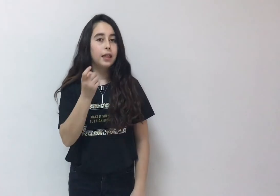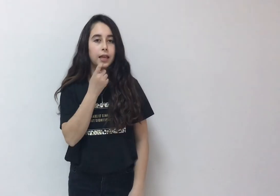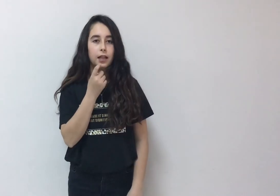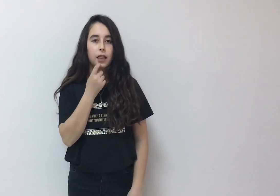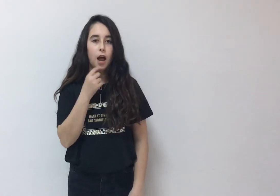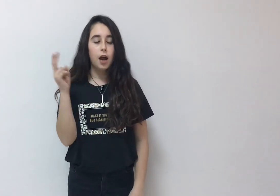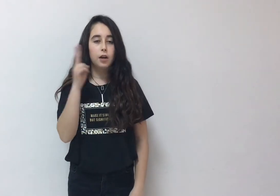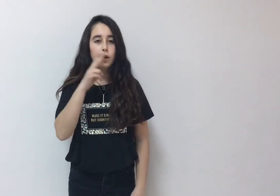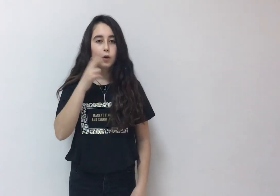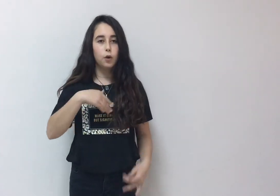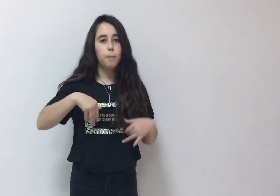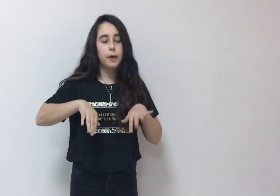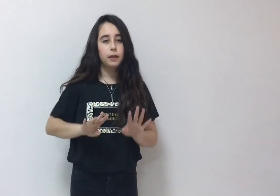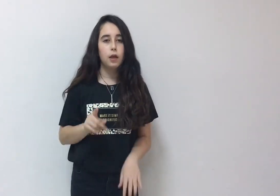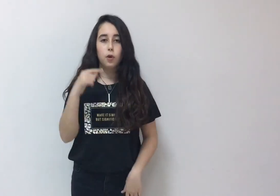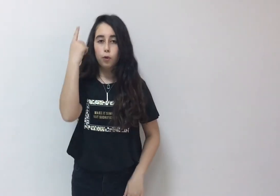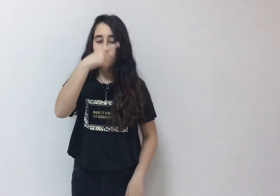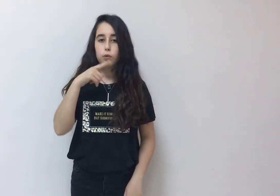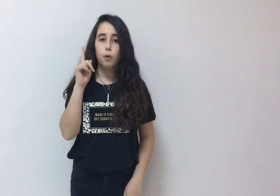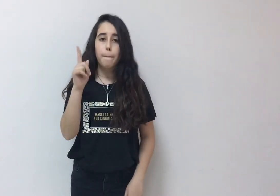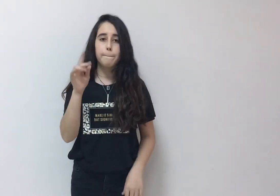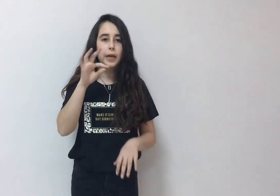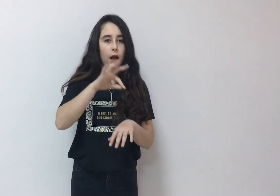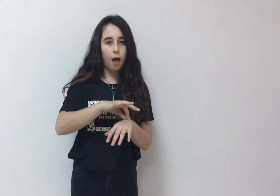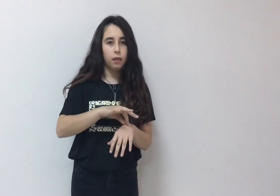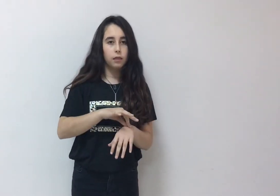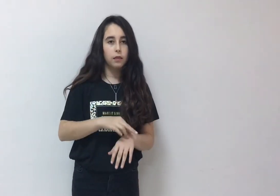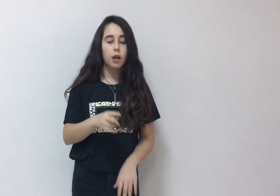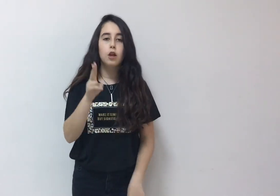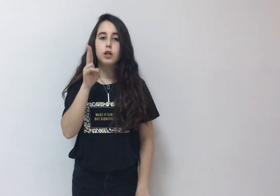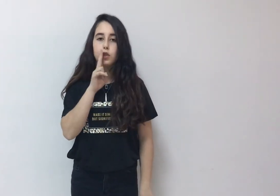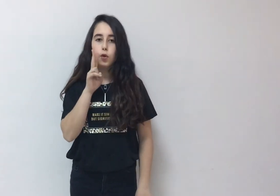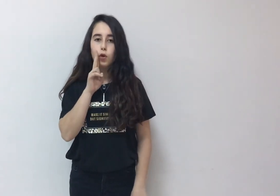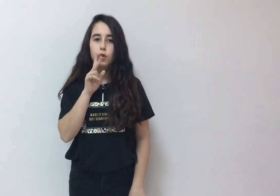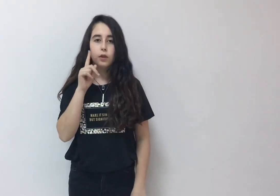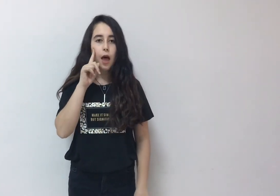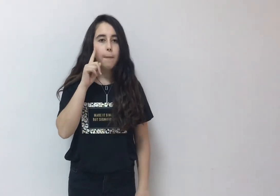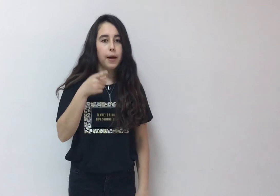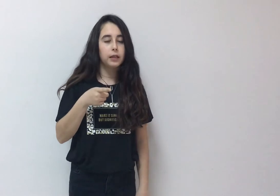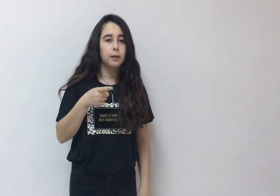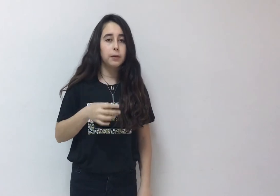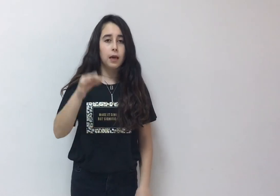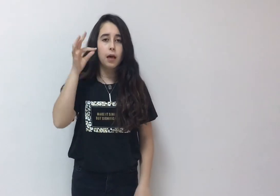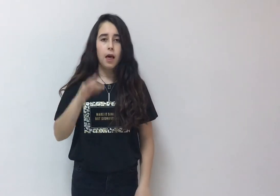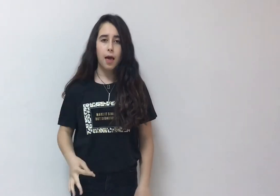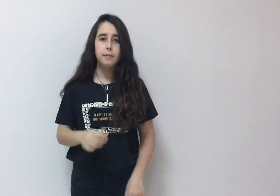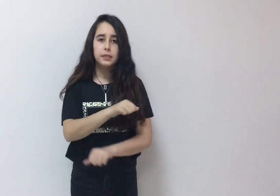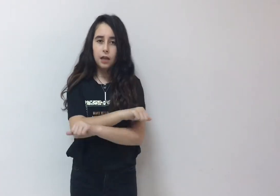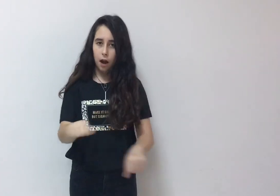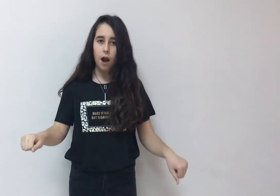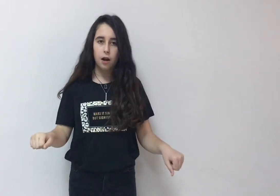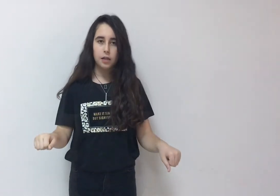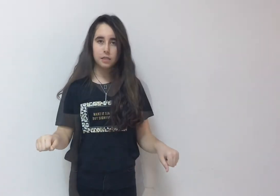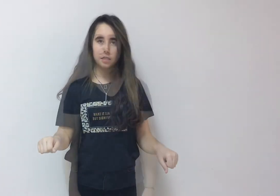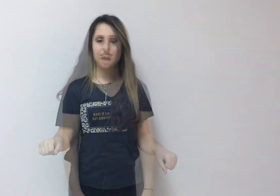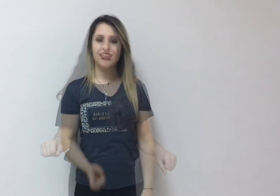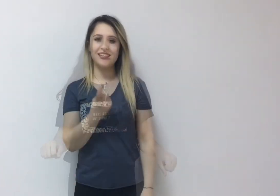Yıllardır gülmedi yüzüm bir an, sonunda baktım ki hep zararlı ziyan.